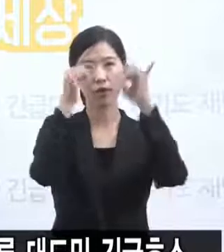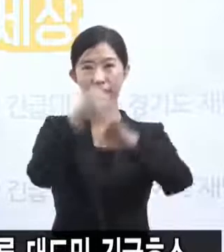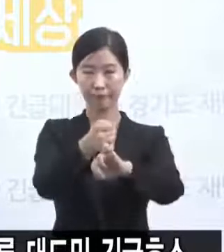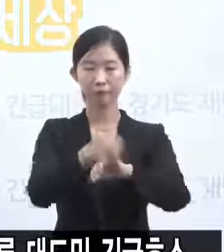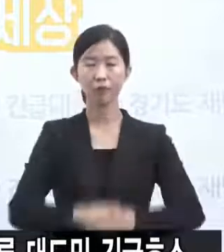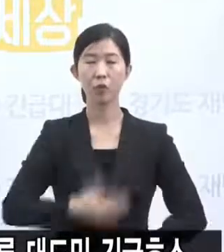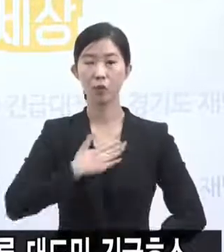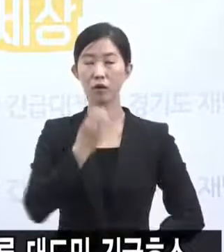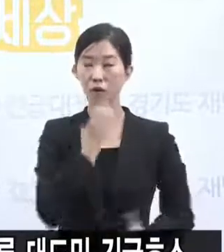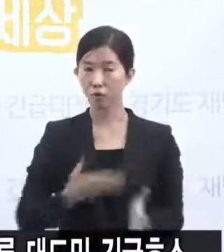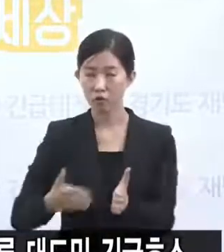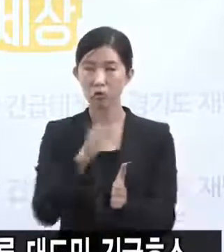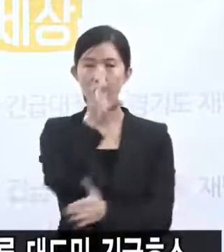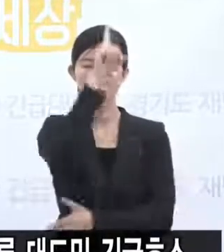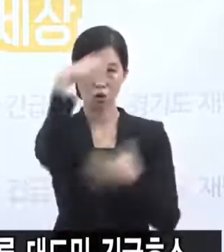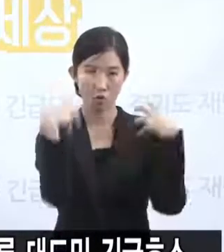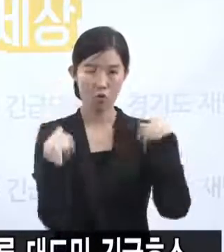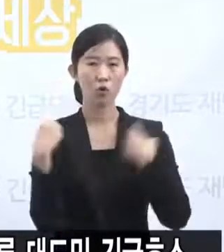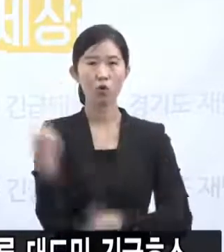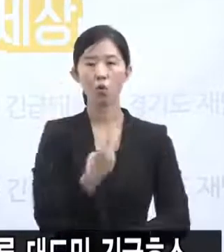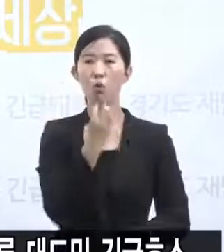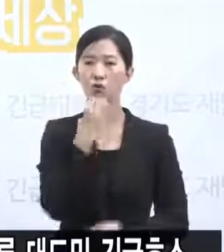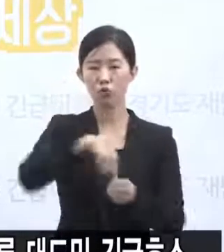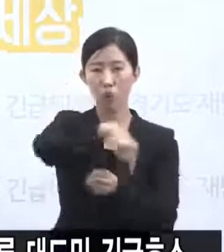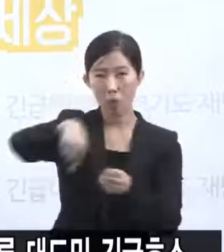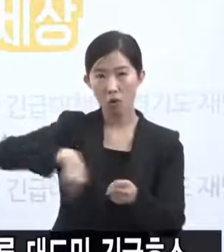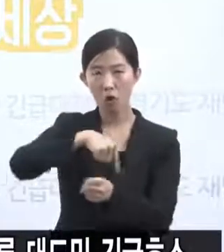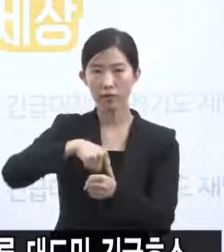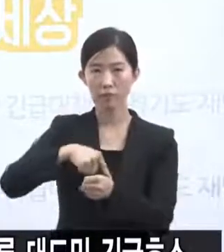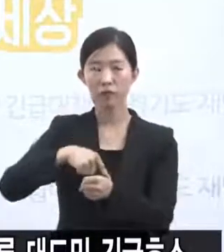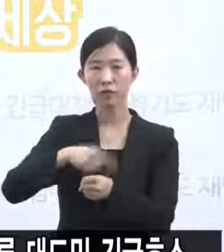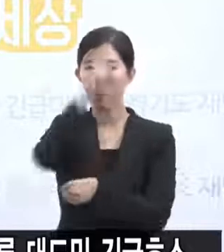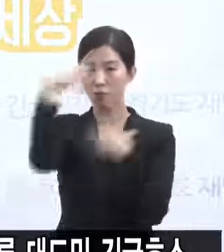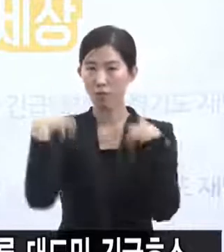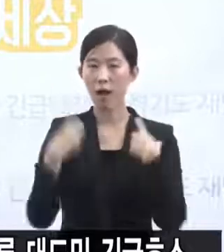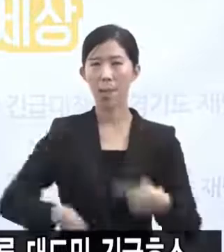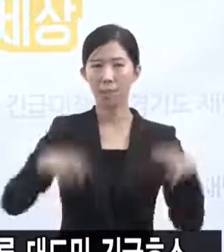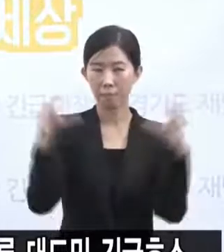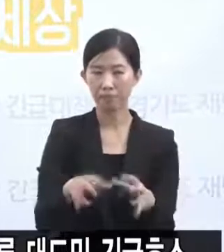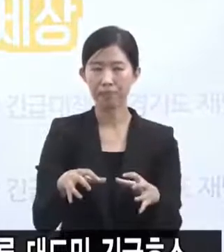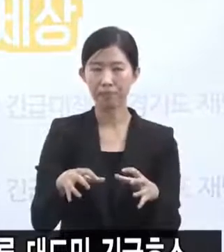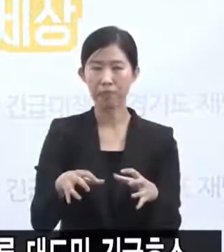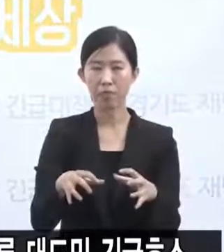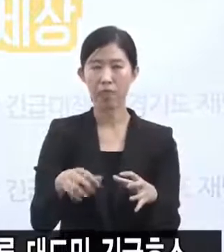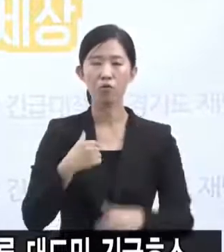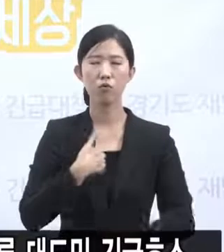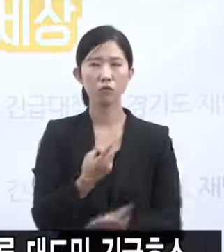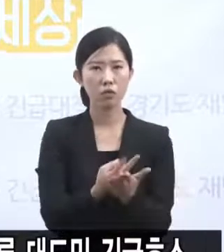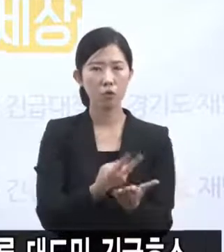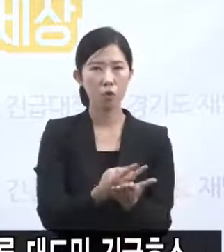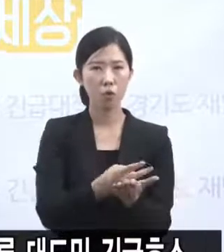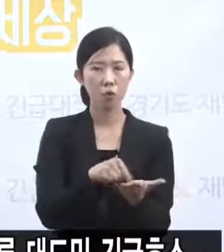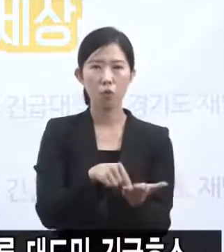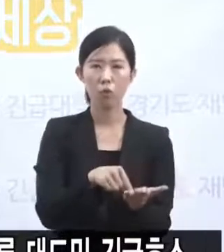주황정부 및 수도권 각 지방정부와 함께 원팀 대응을 기조로 부족한 의료자원 공유 등